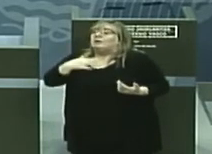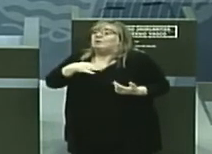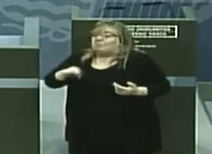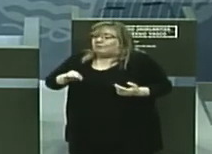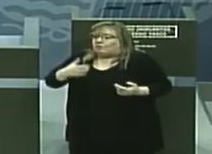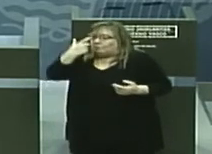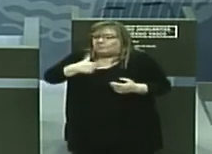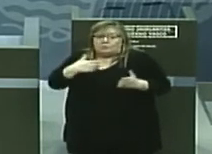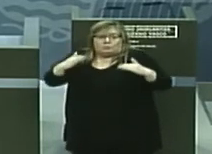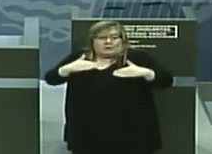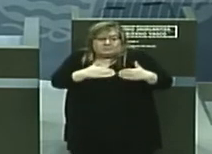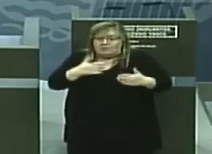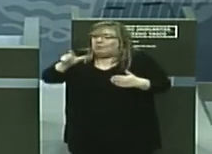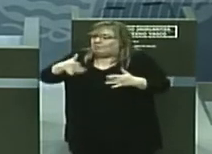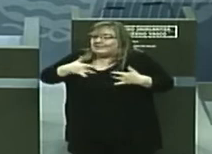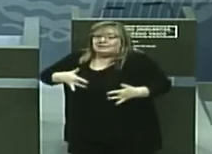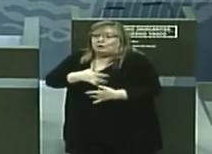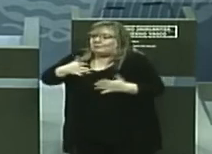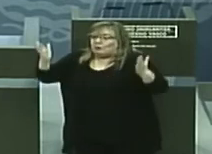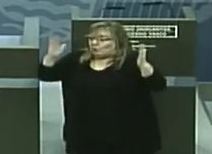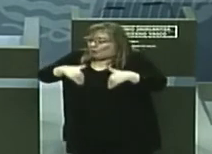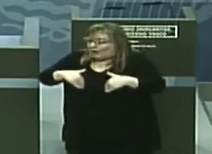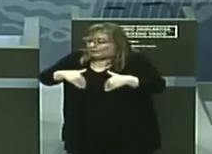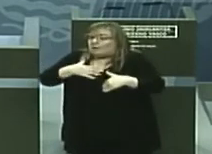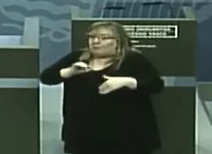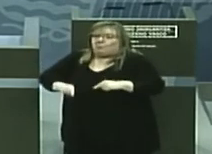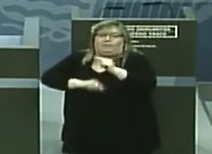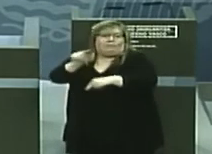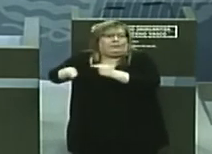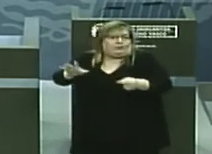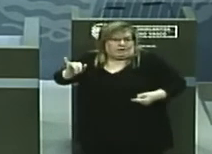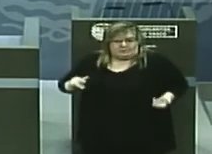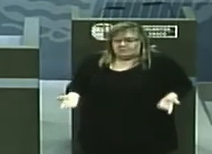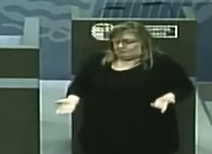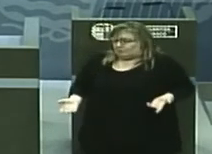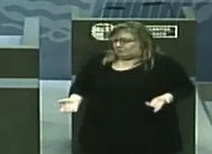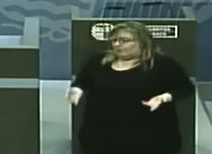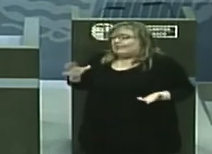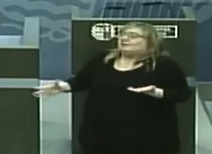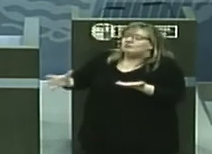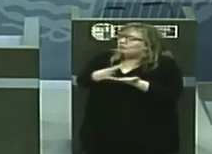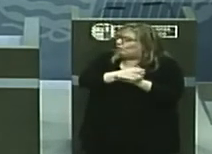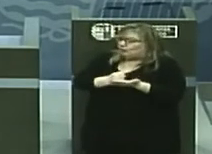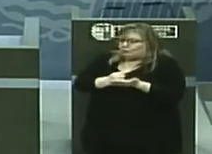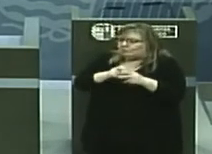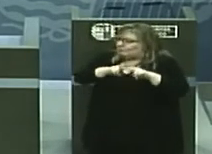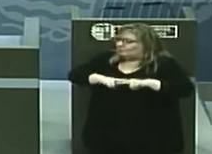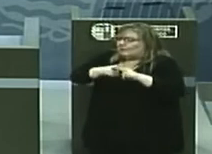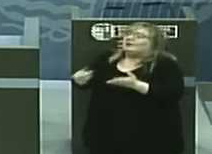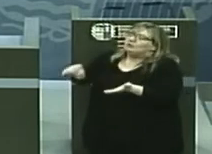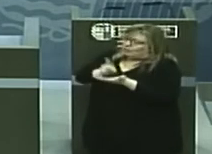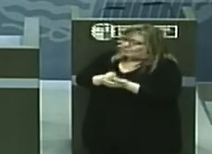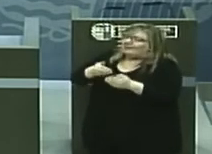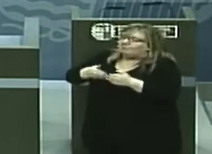asintomático de su entorno ha podido ser el que le ha infectado y a todos habitualmente se les vuelve a